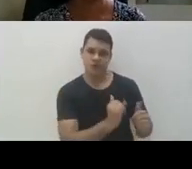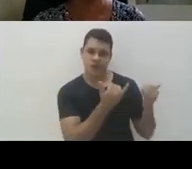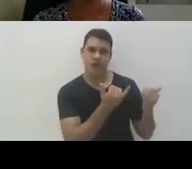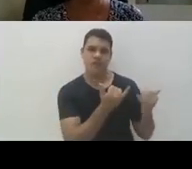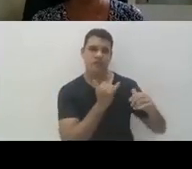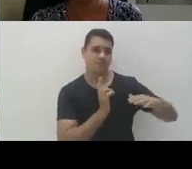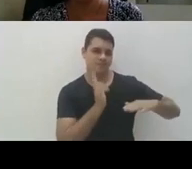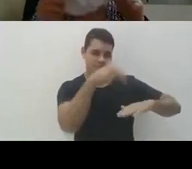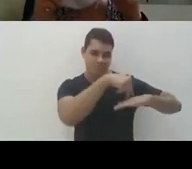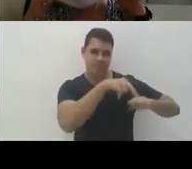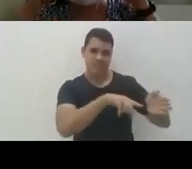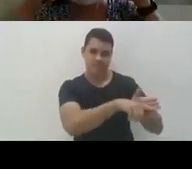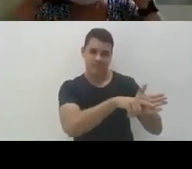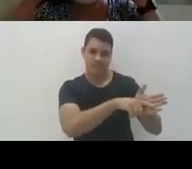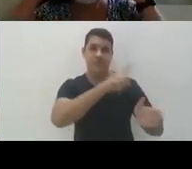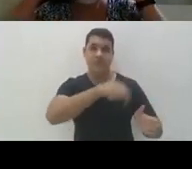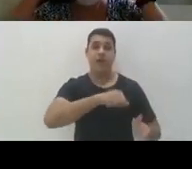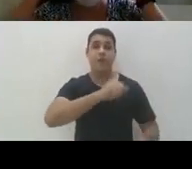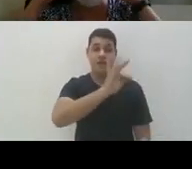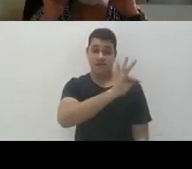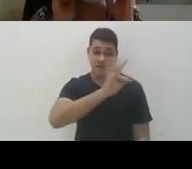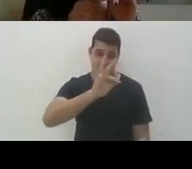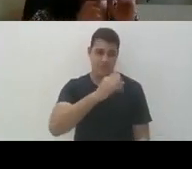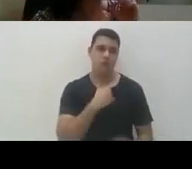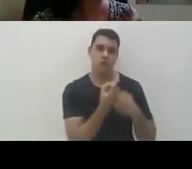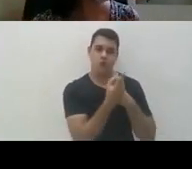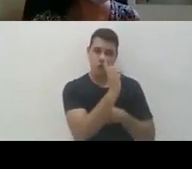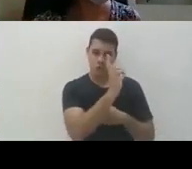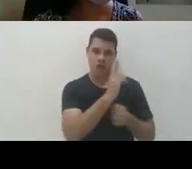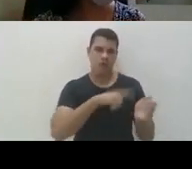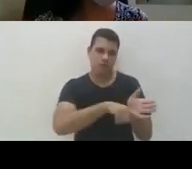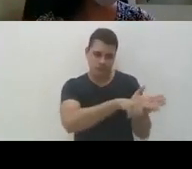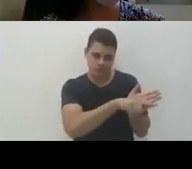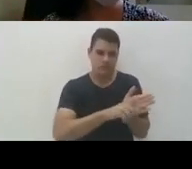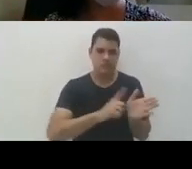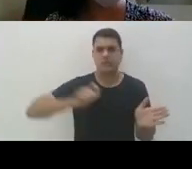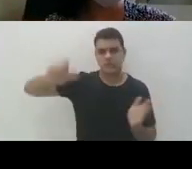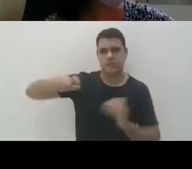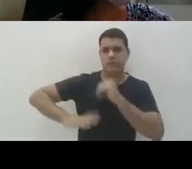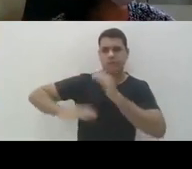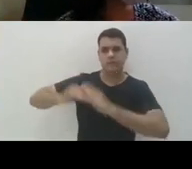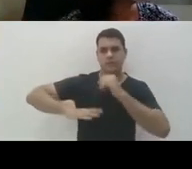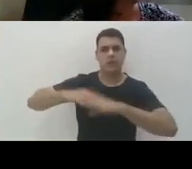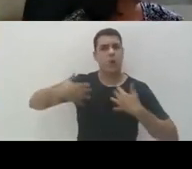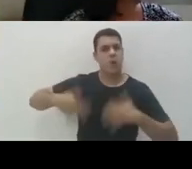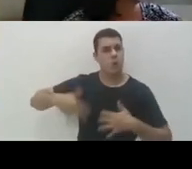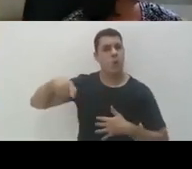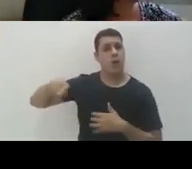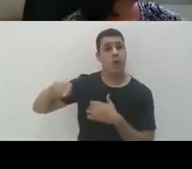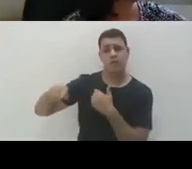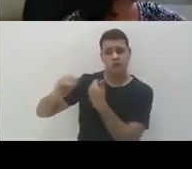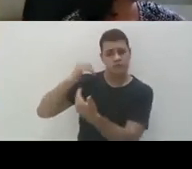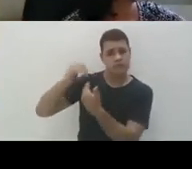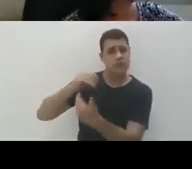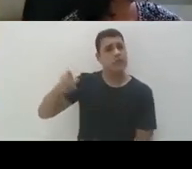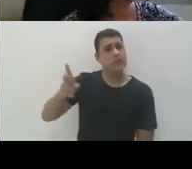de doutorado no Instituto Fernandes Figueira com o Rua Lerena, um grande geneticista, e ele sempre dizia que a gente tinha que